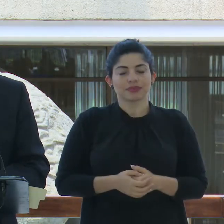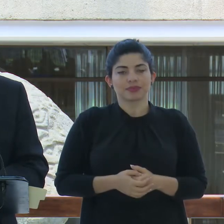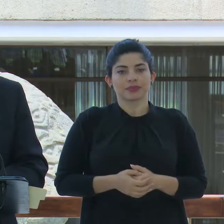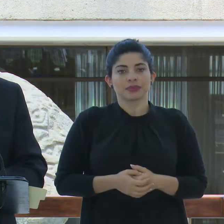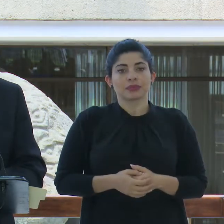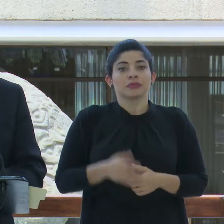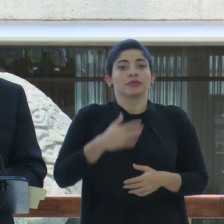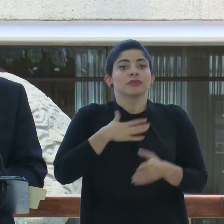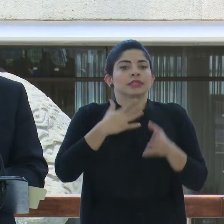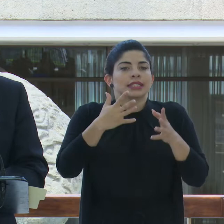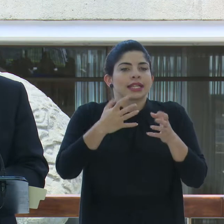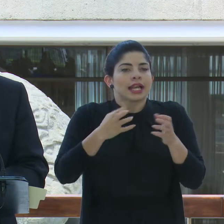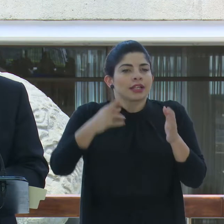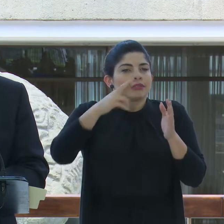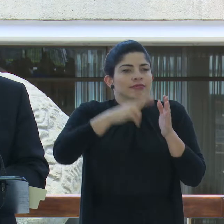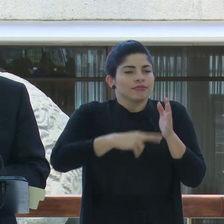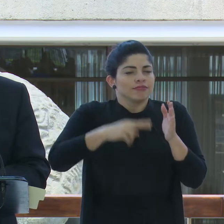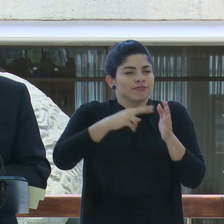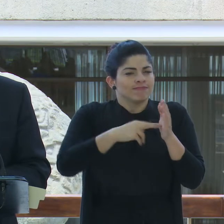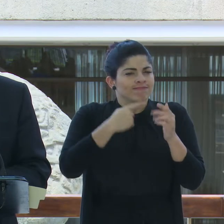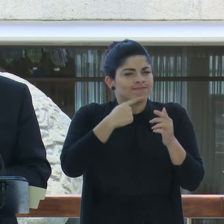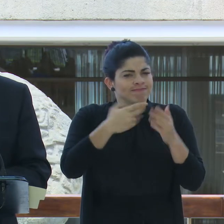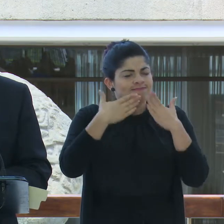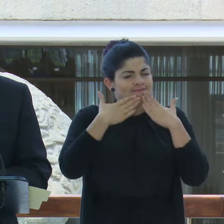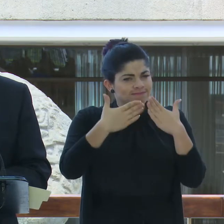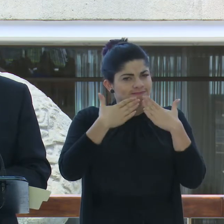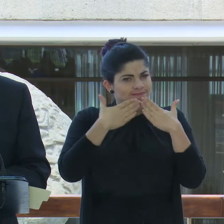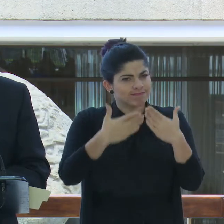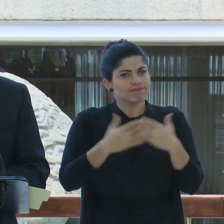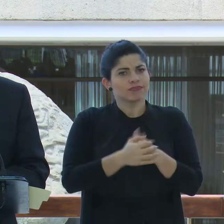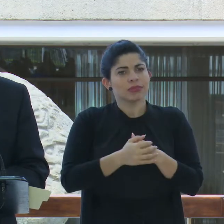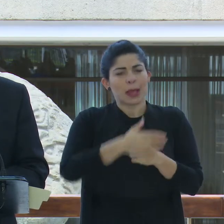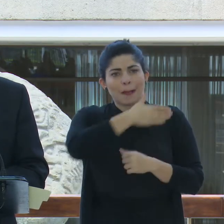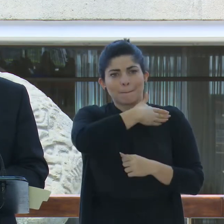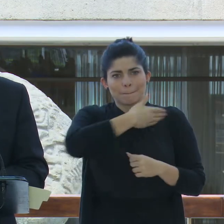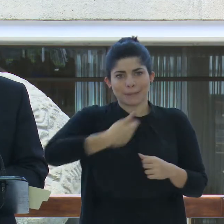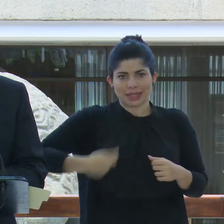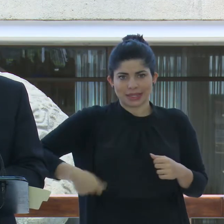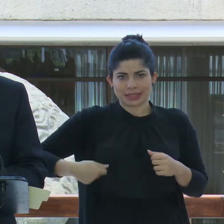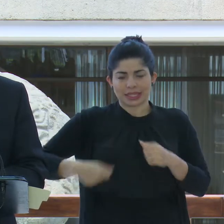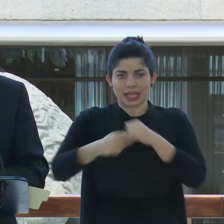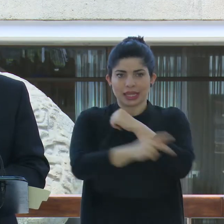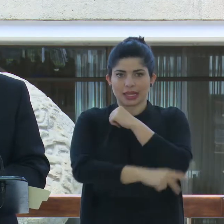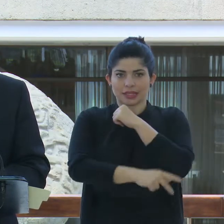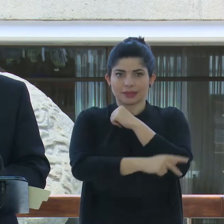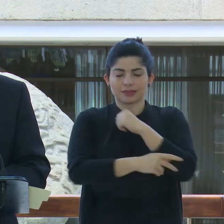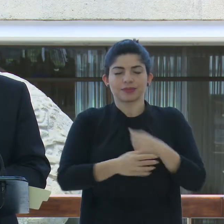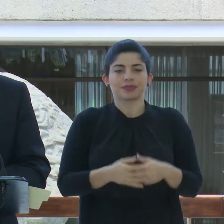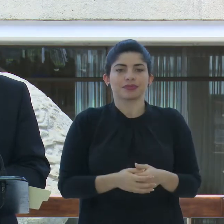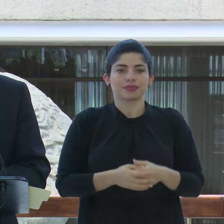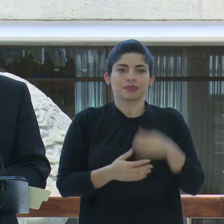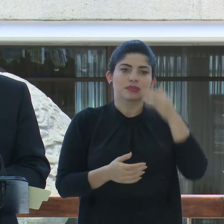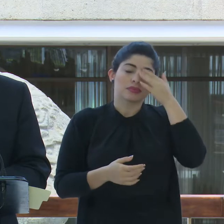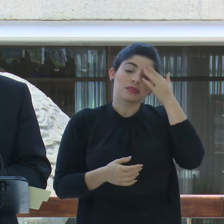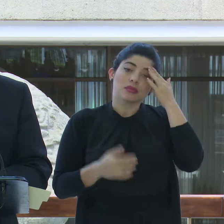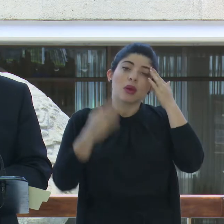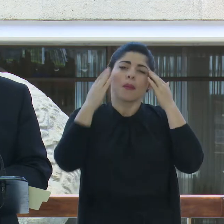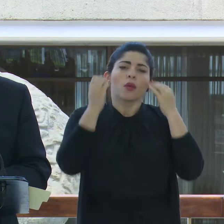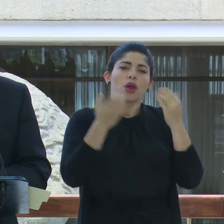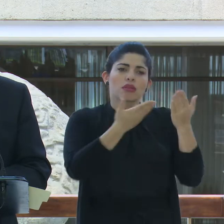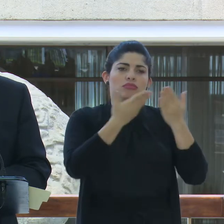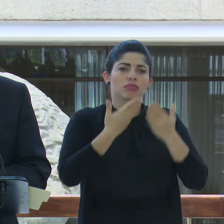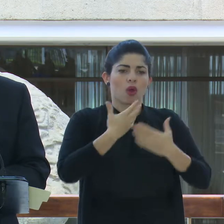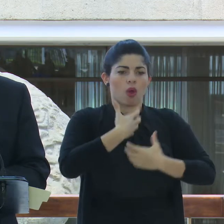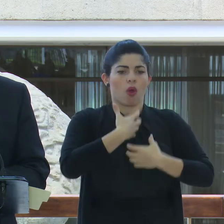Quiero reiterar mi agradecimiento al presidente de la República por la confianza